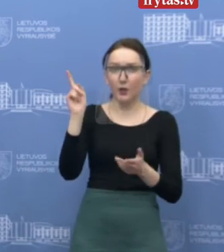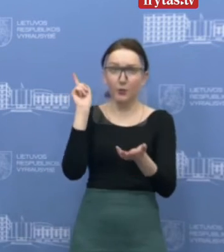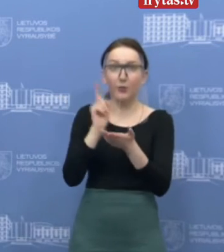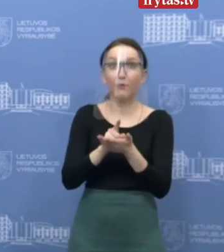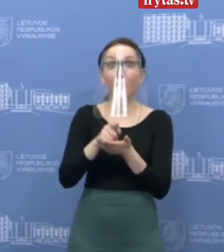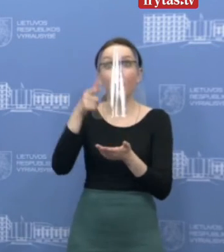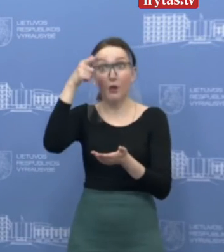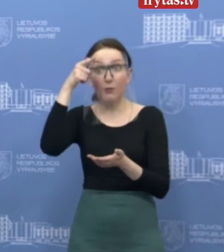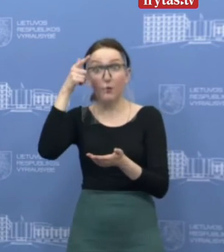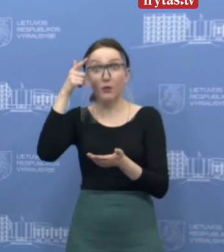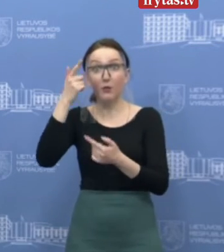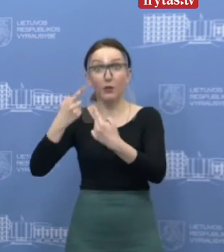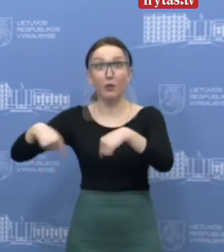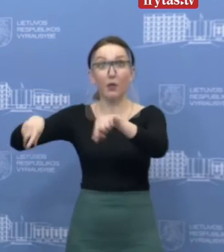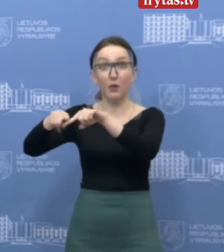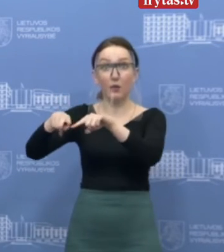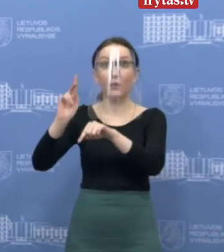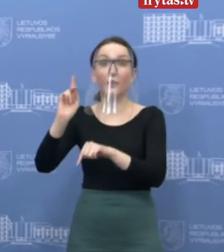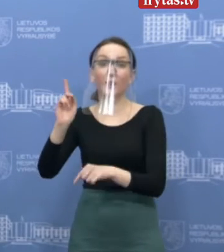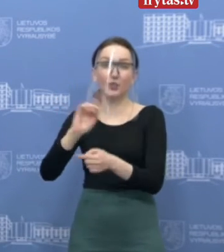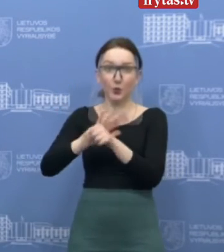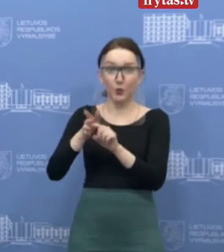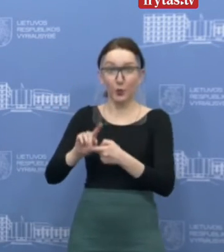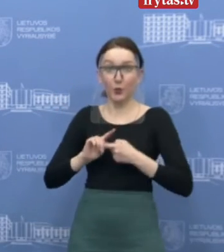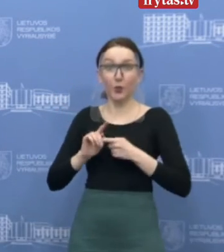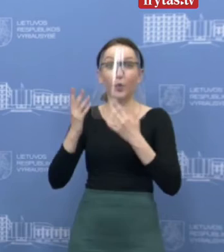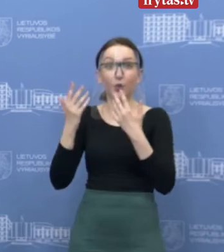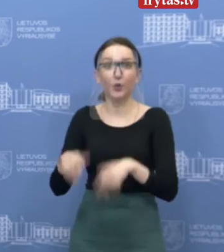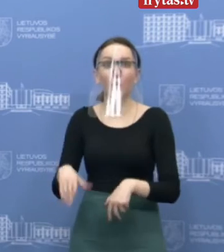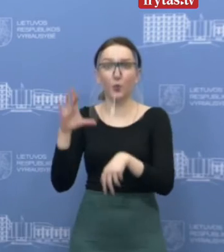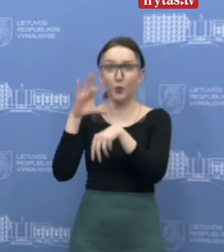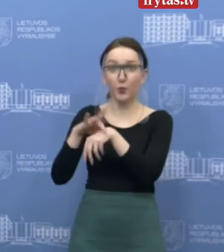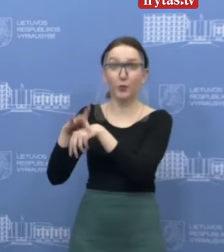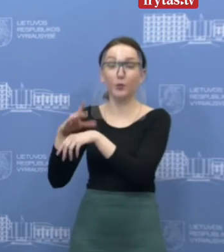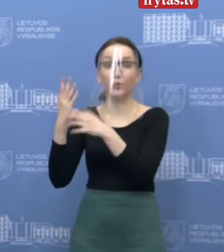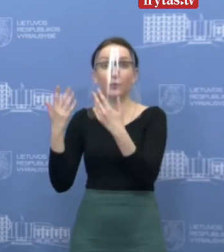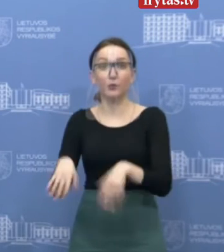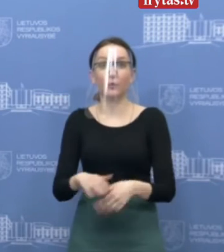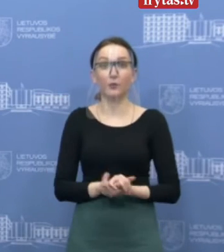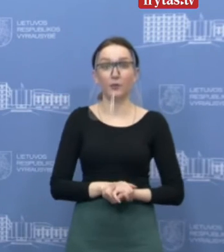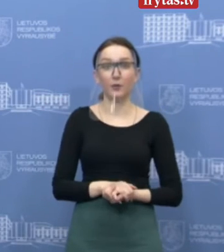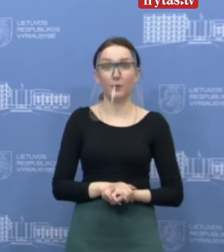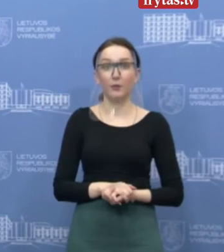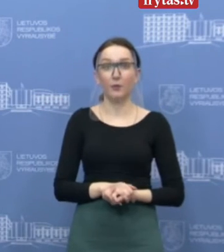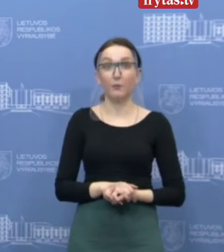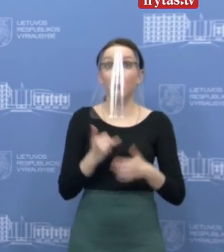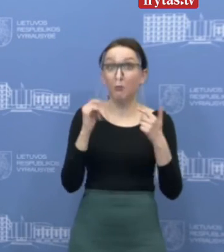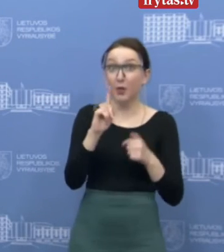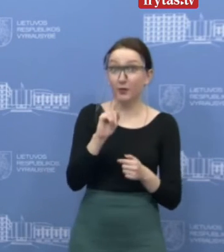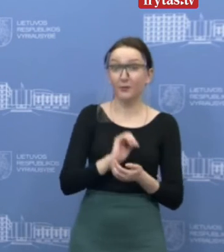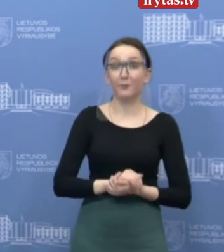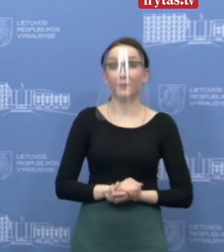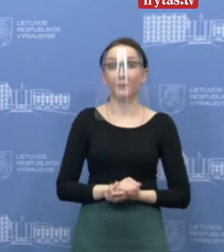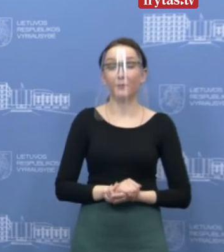privaloma tik tais tiems, kurie yra privalomi. Tai kurie nustatyti visuomenės sveikatos centro. Bet